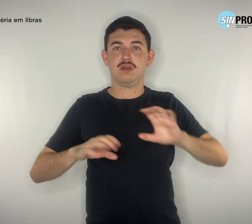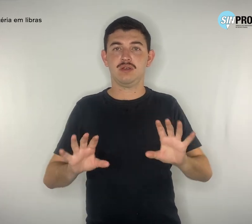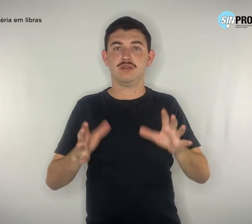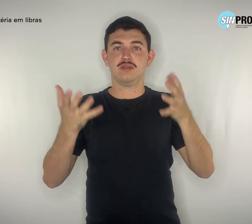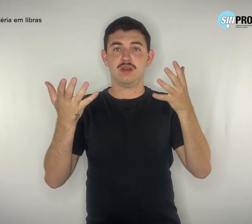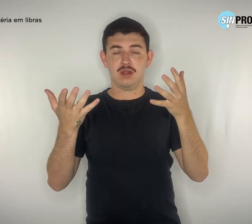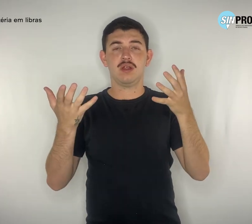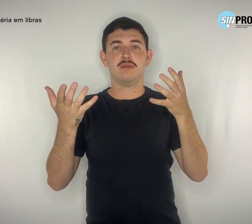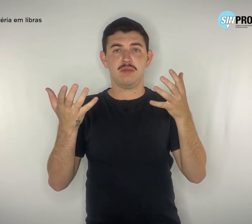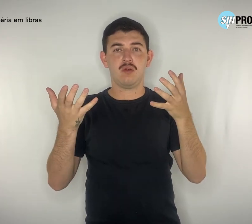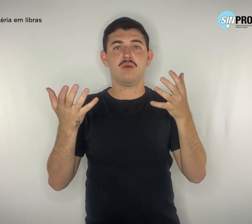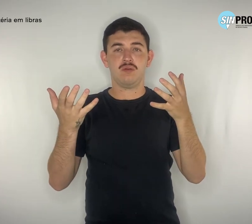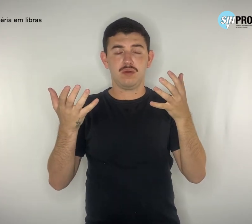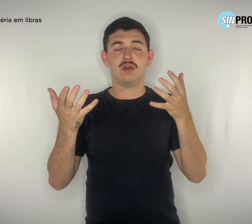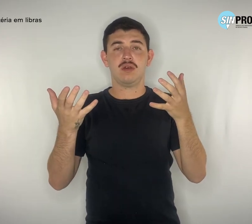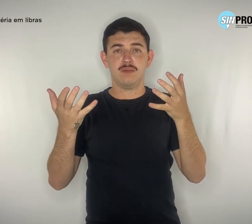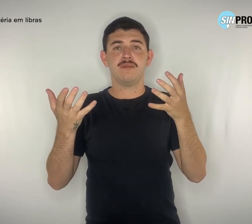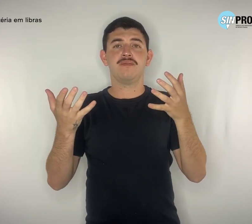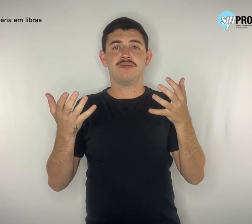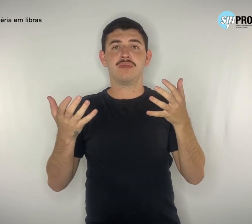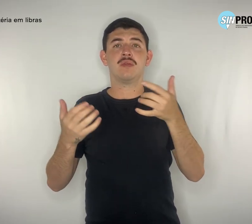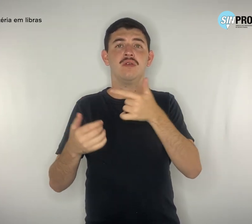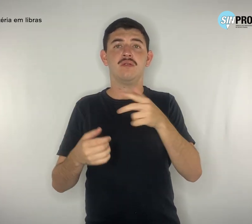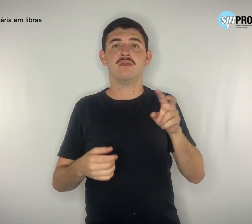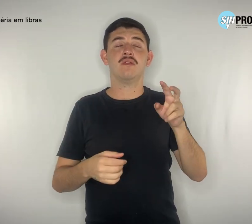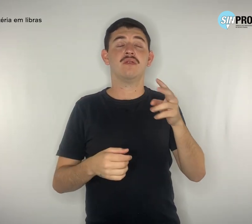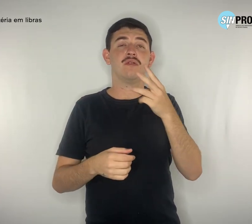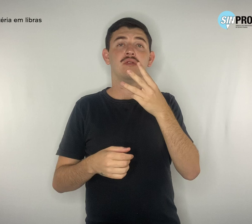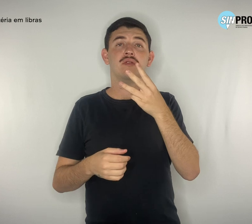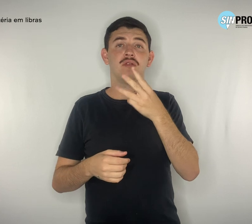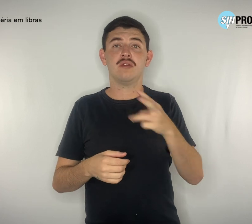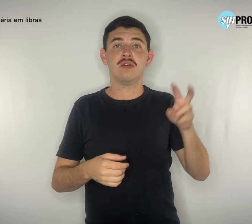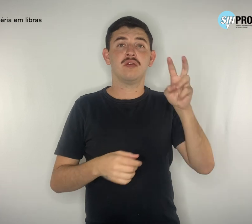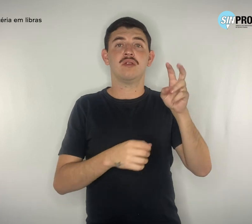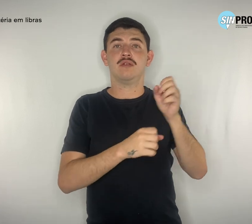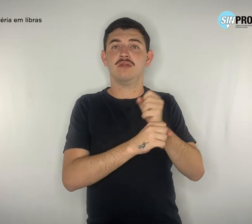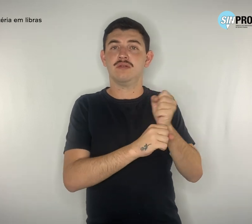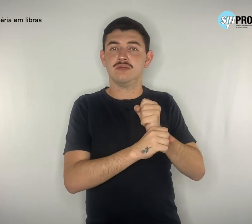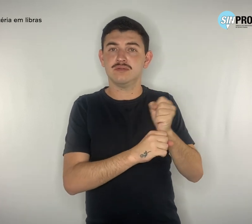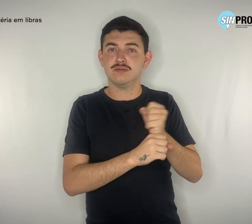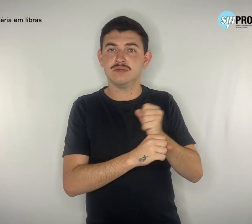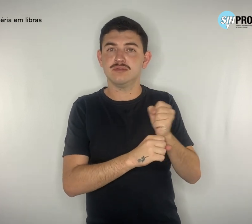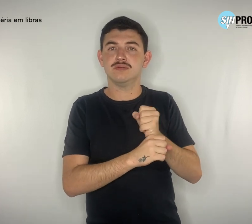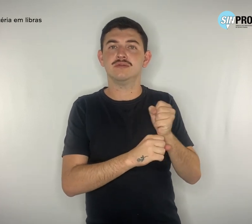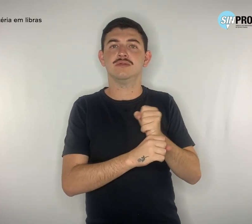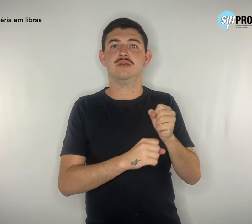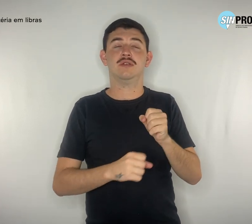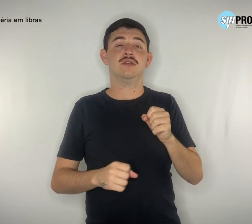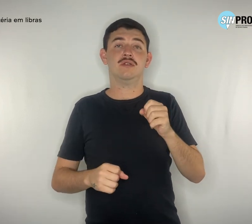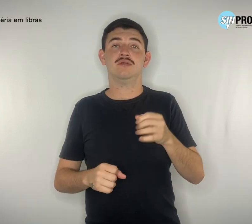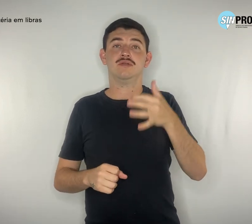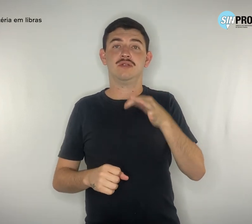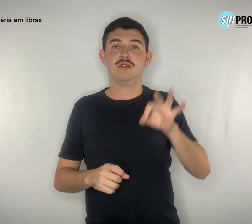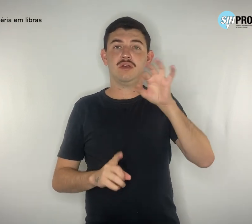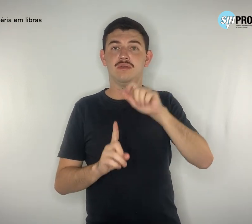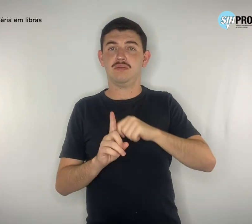1988. Gostaria de dizer, mais do que numa, que é preciso